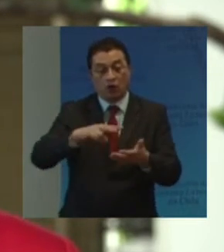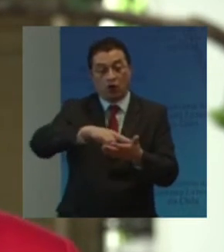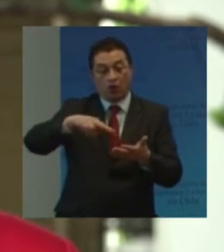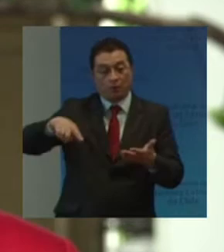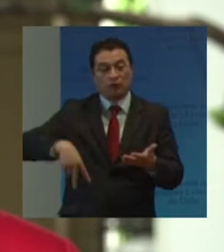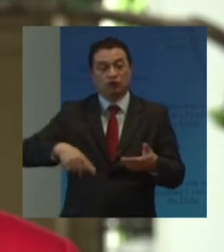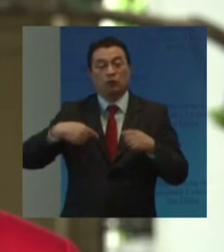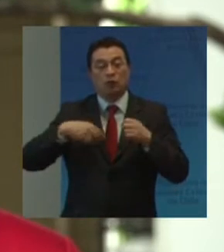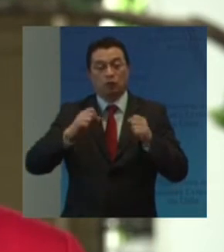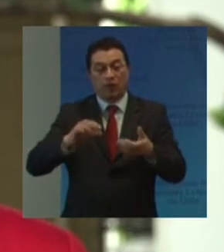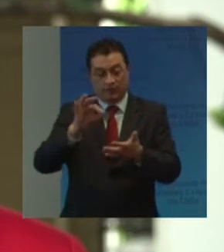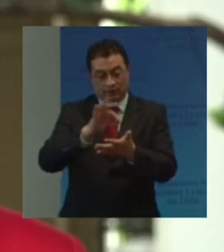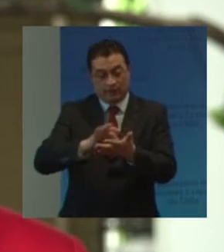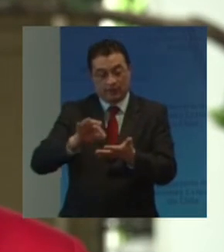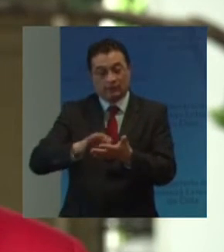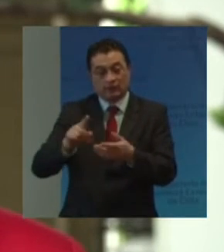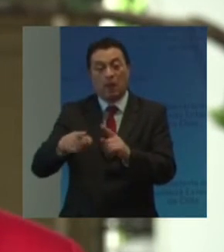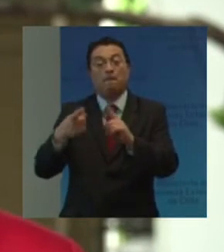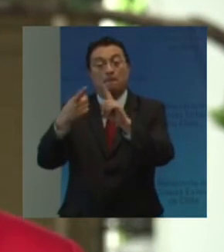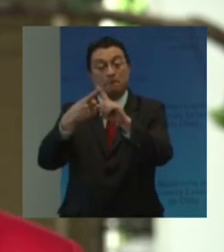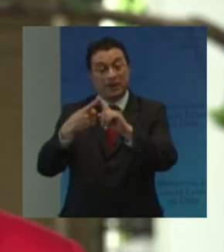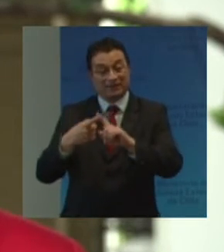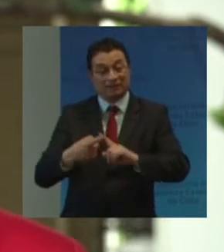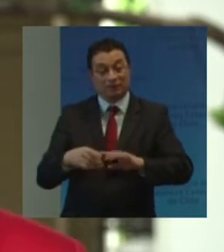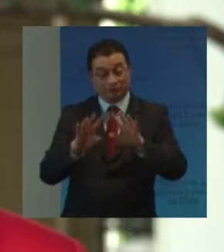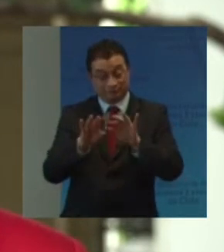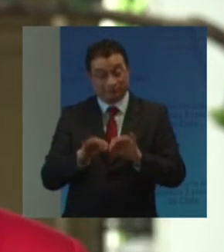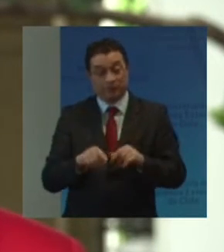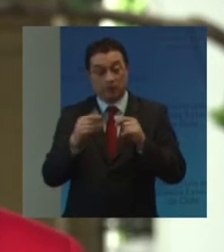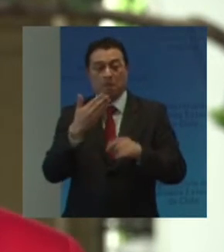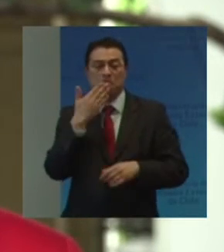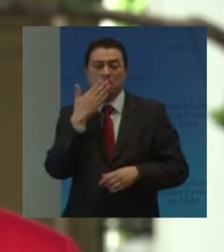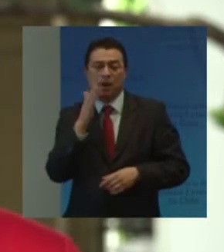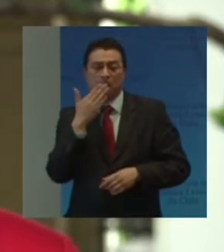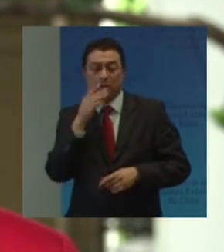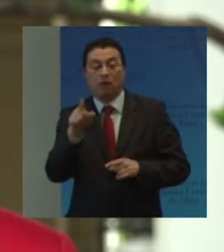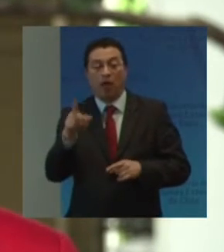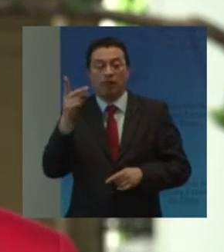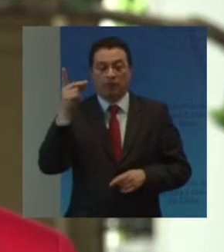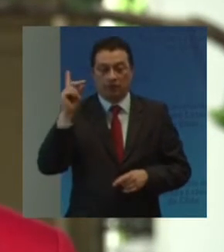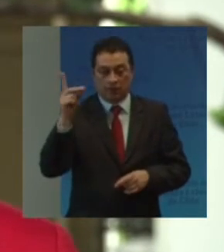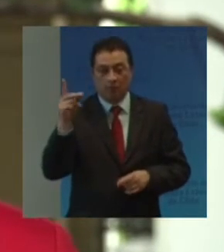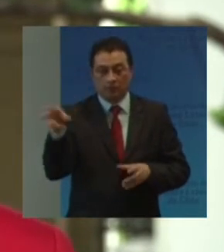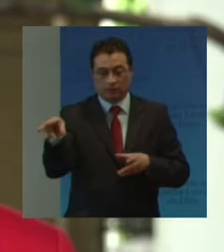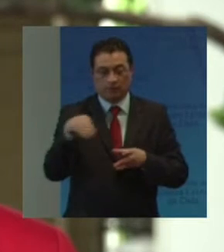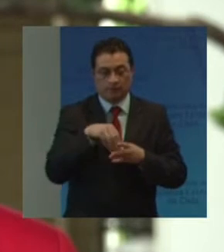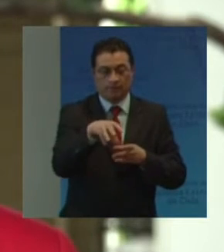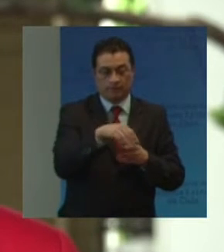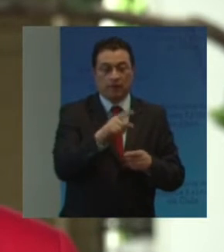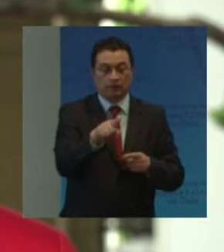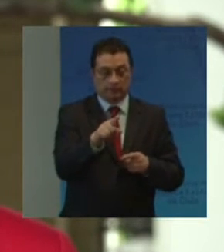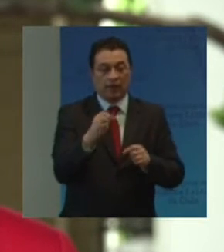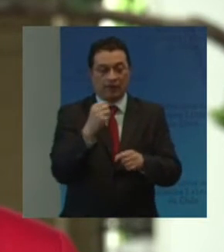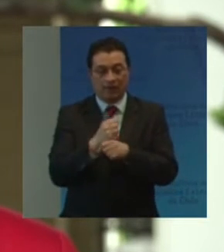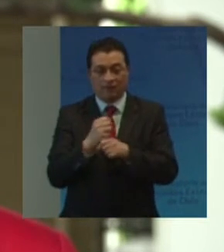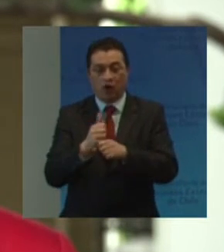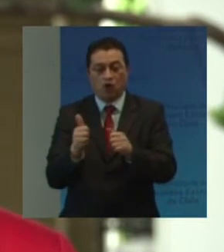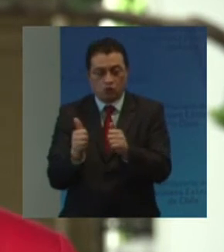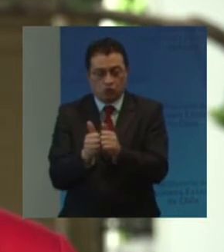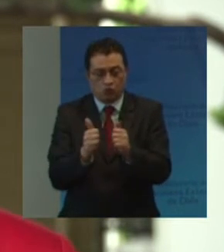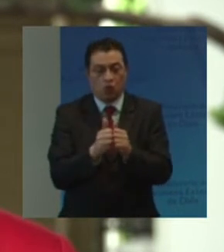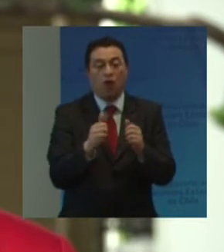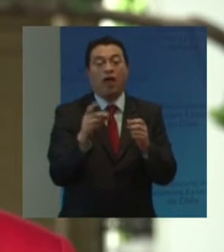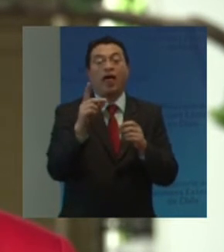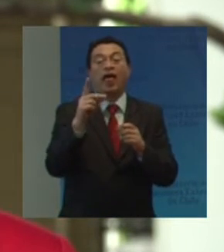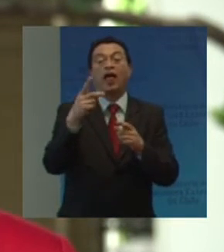el hecho De haber sido escrita Con la participación Directa De expertas Y expertos Con discapacidad Quienes trabajaron Codo a codo Con las